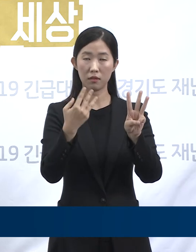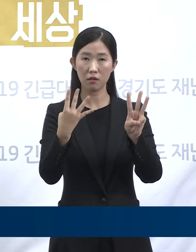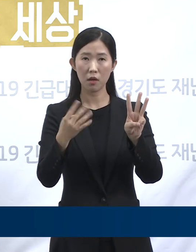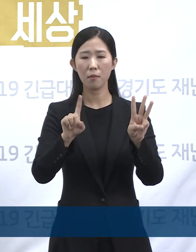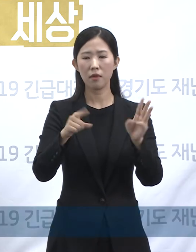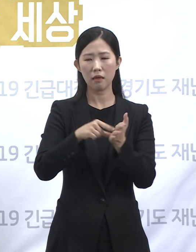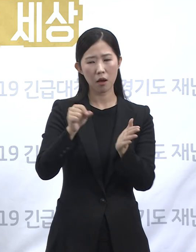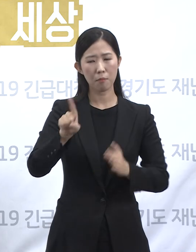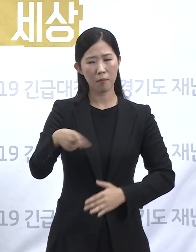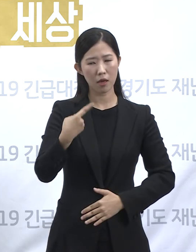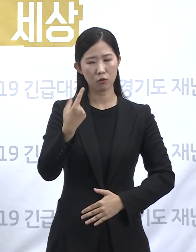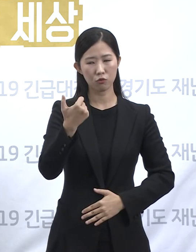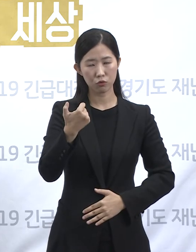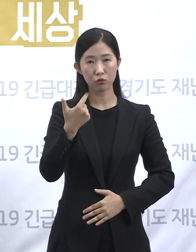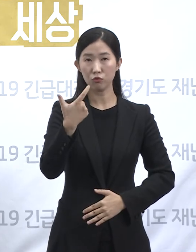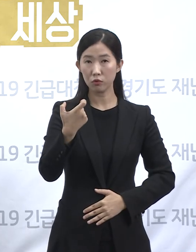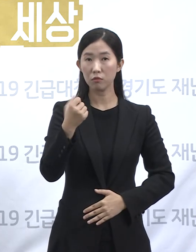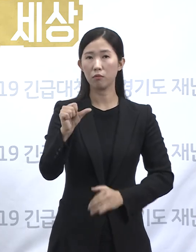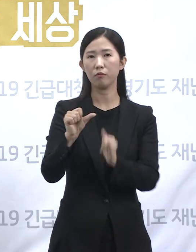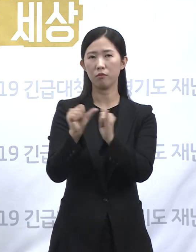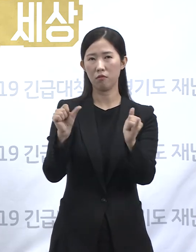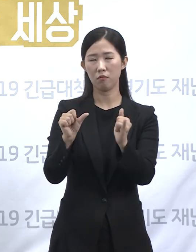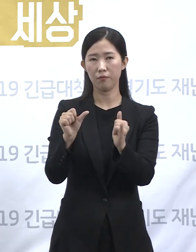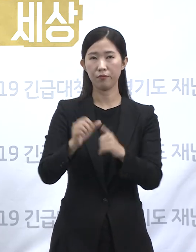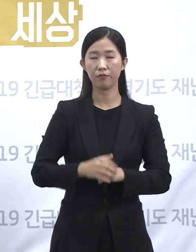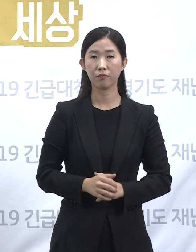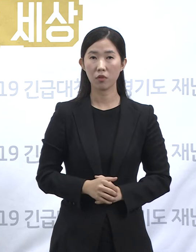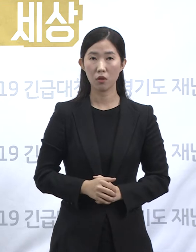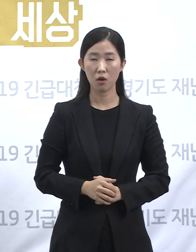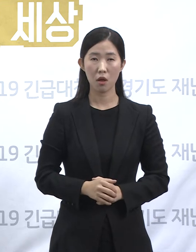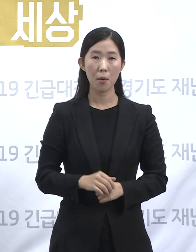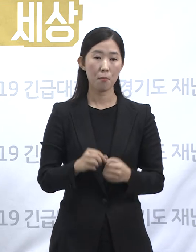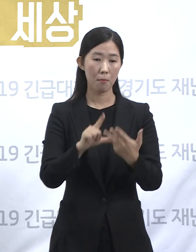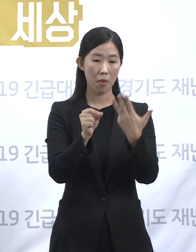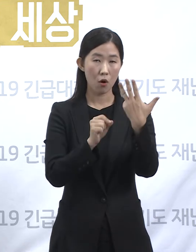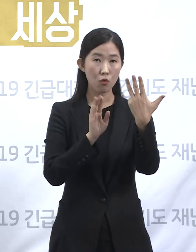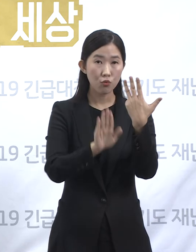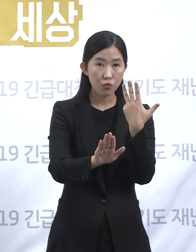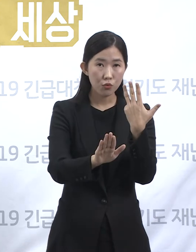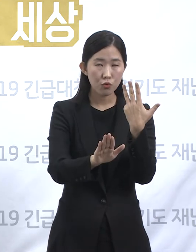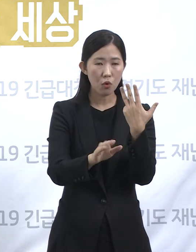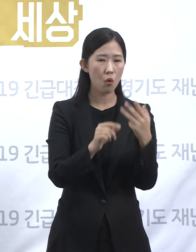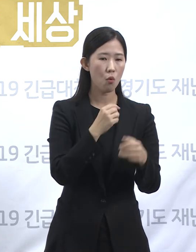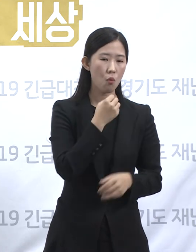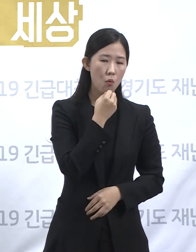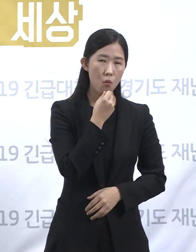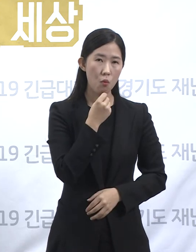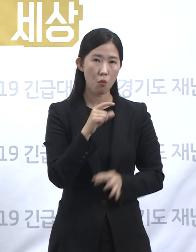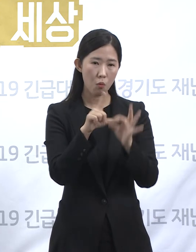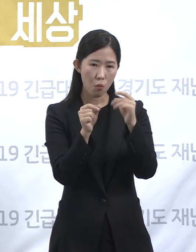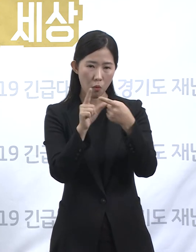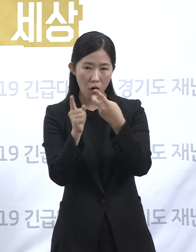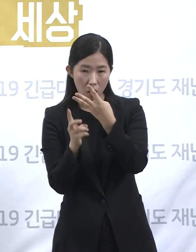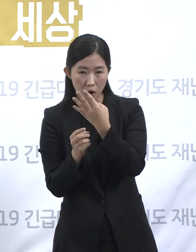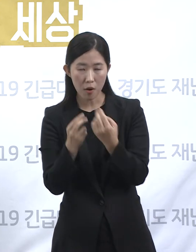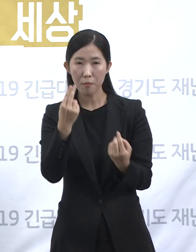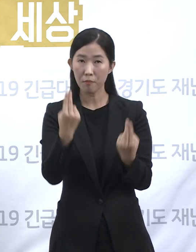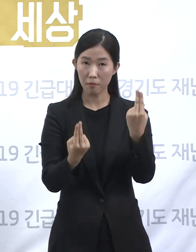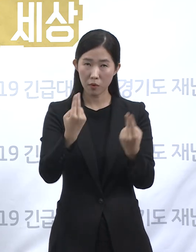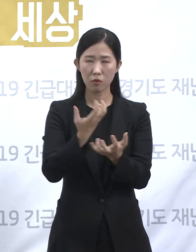그랬습니다. 유행이 확산된 8월 이후에 월간 비교 자료는 이런 경향을 더 뚜렷이 드러냅니다.